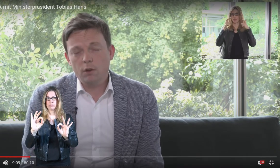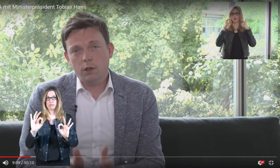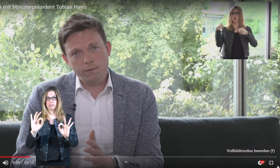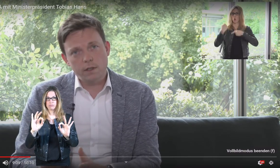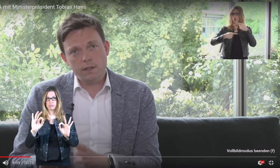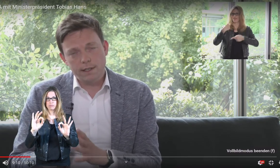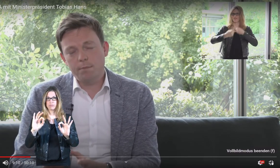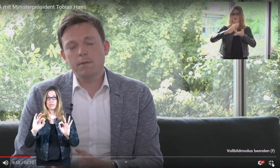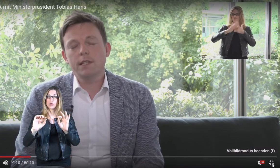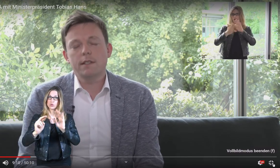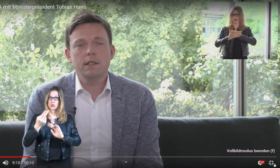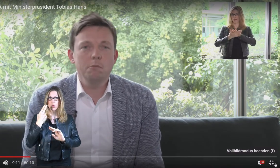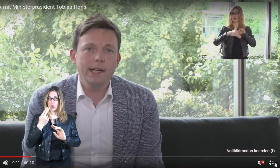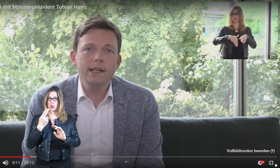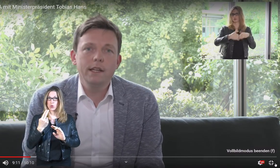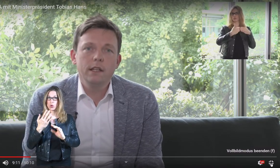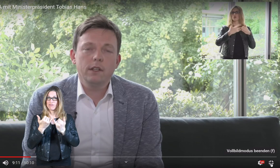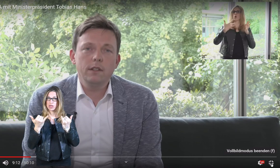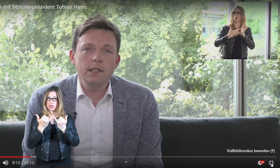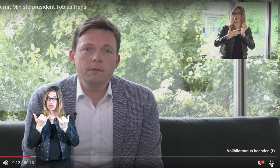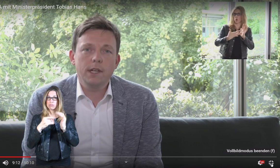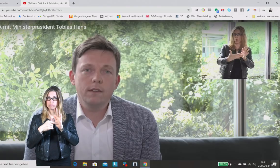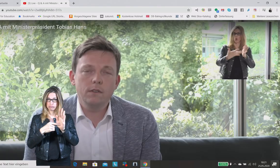nochmals zurück. Das ist hier dieses Symbol.